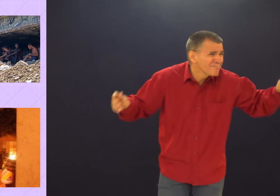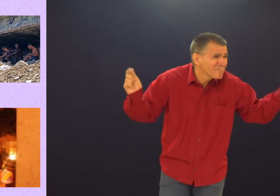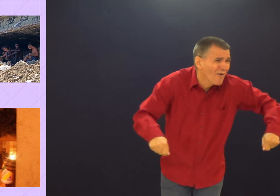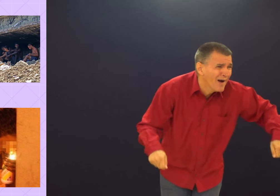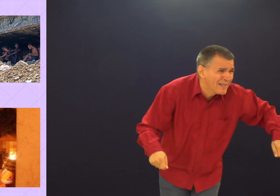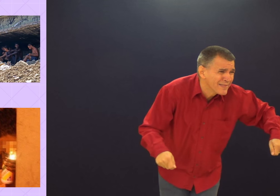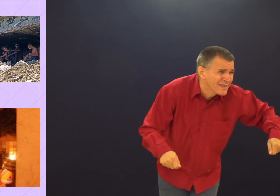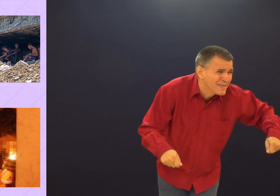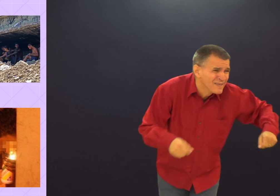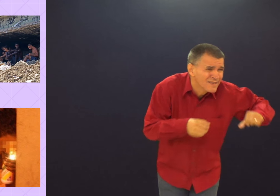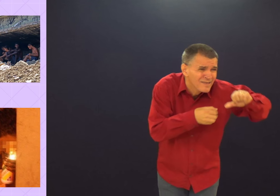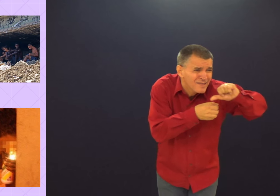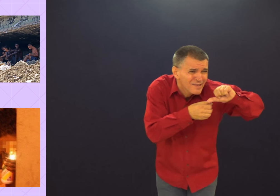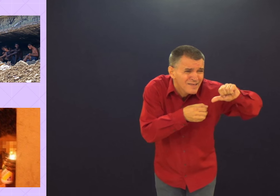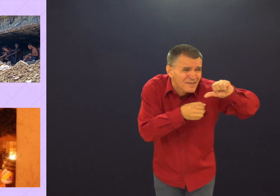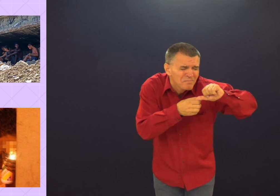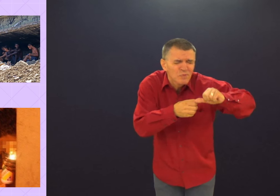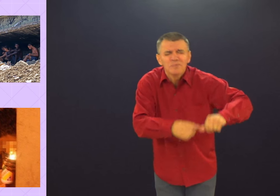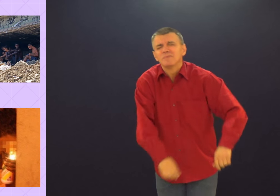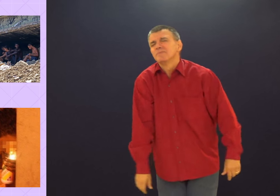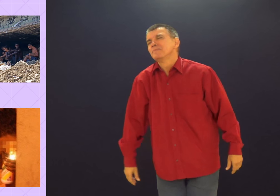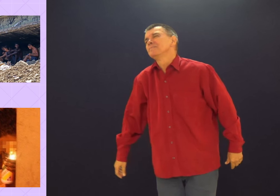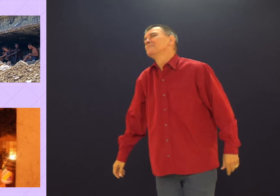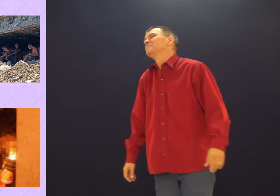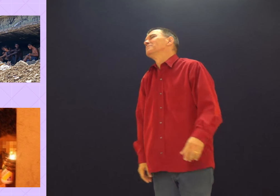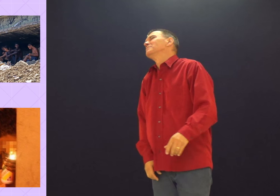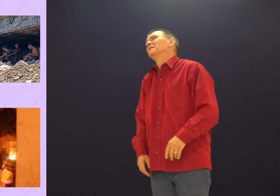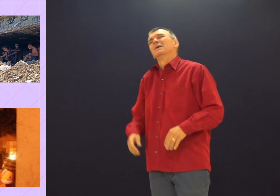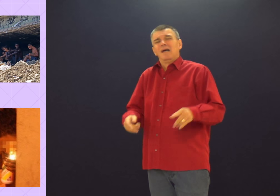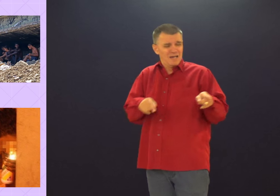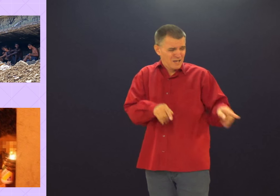Crianças. Inalando. Com frutos químicos também.